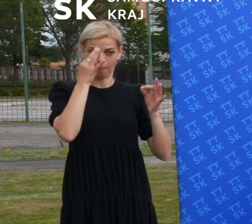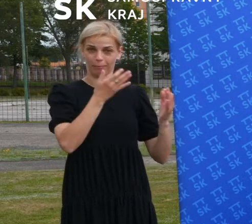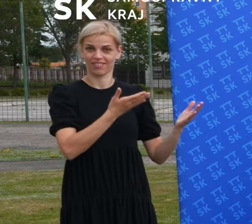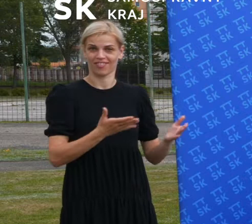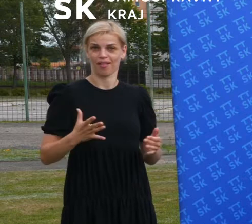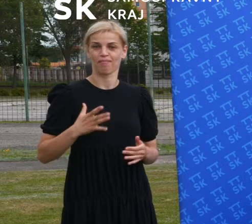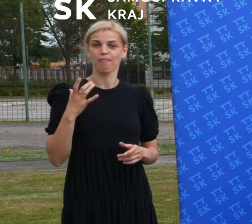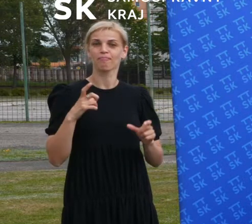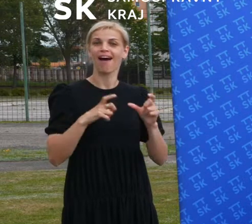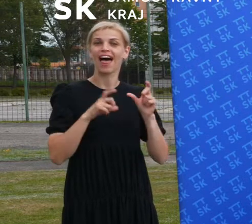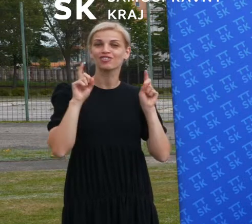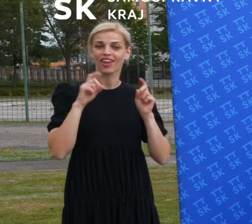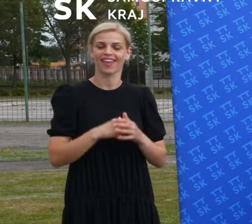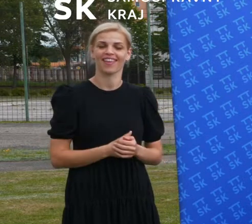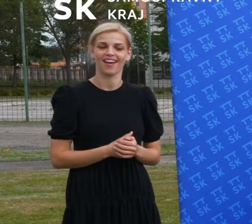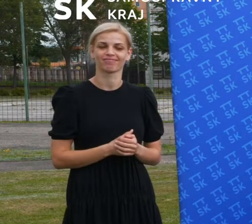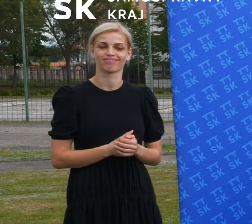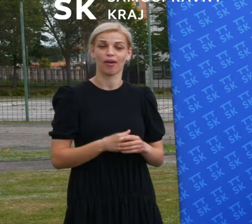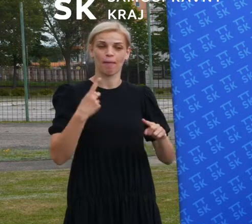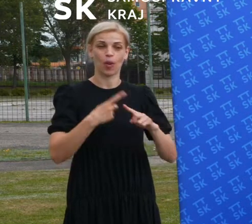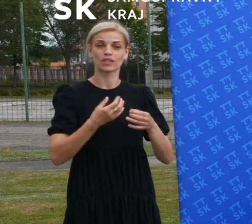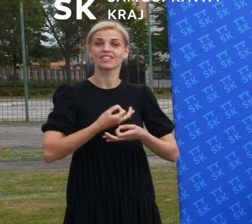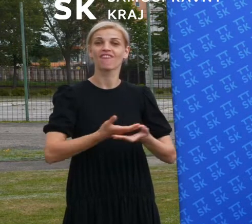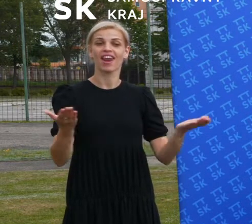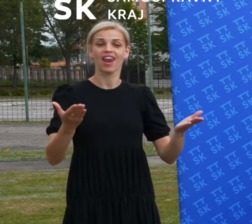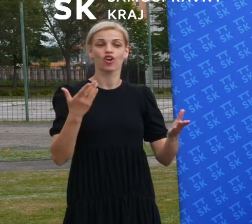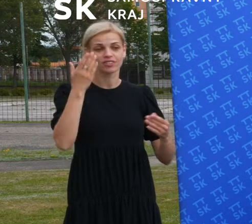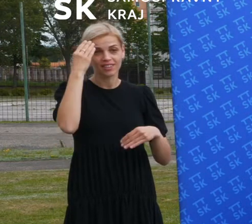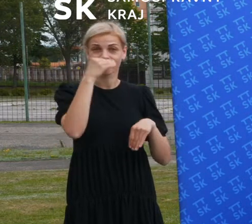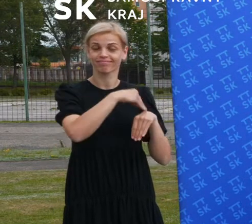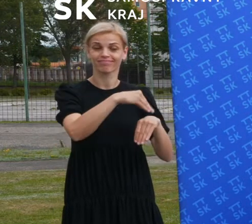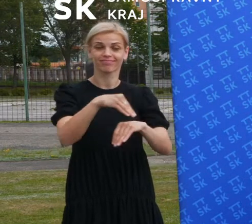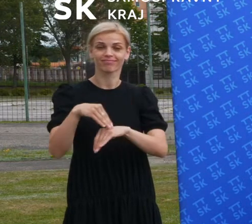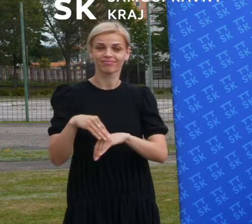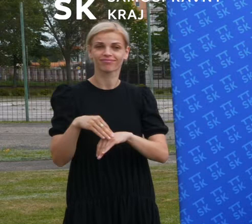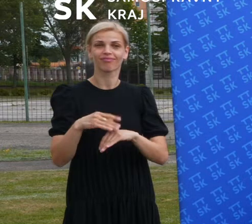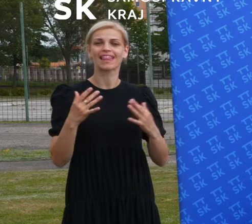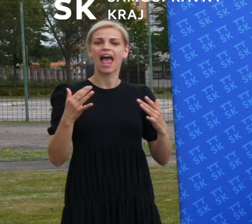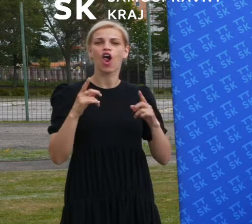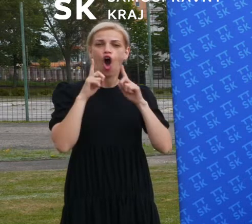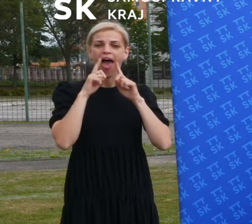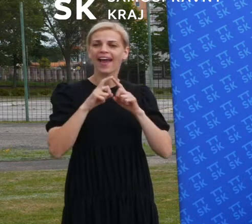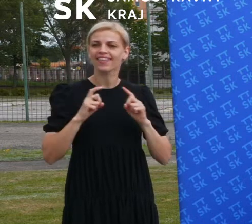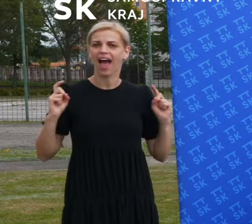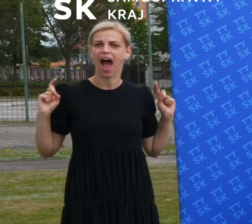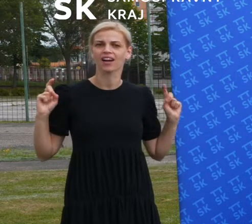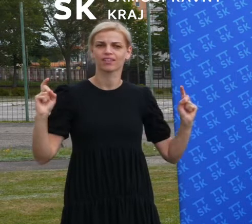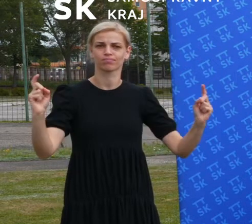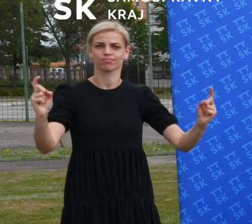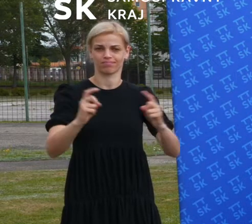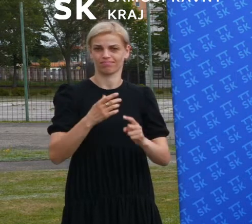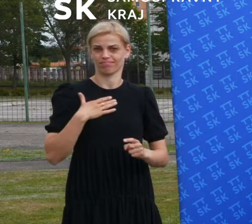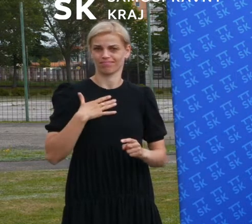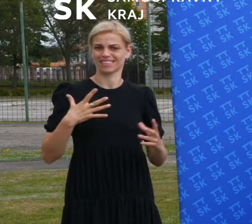takto verejnosti oznámiť, že niekoľko hektárový pozemok, ktorý máme v